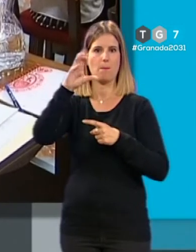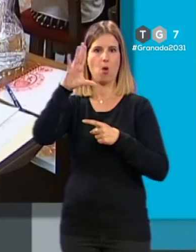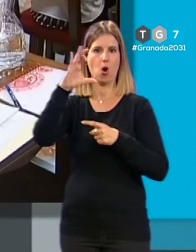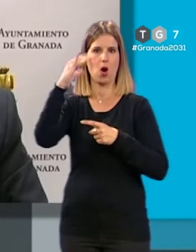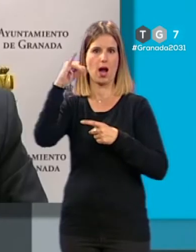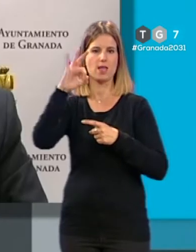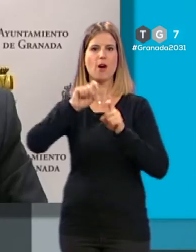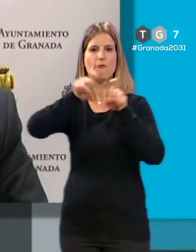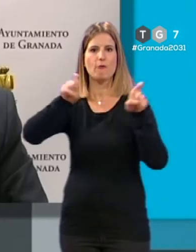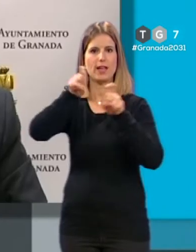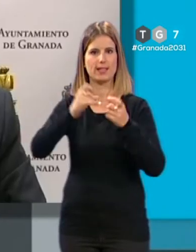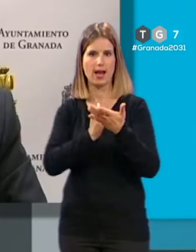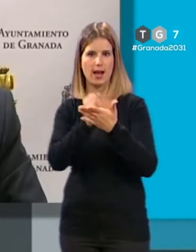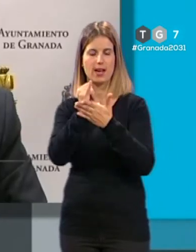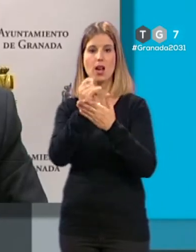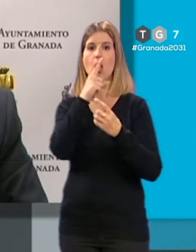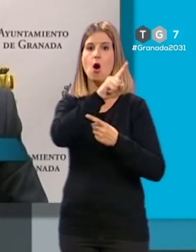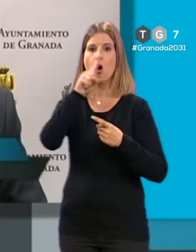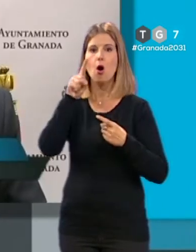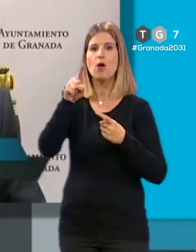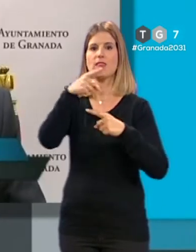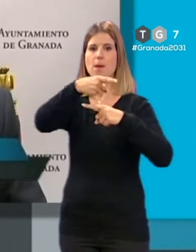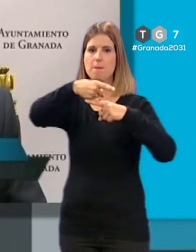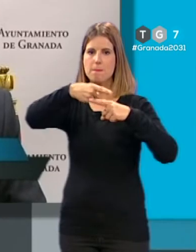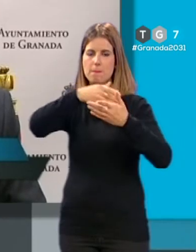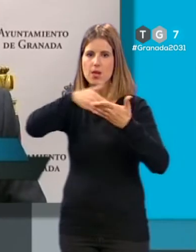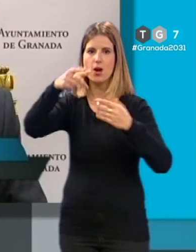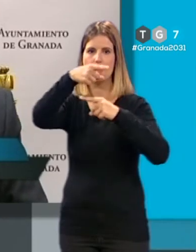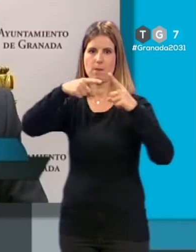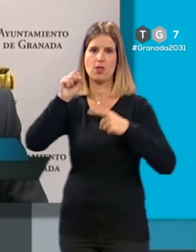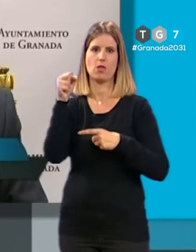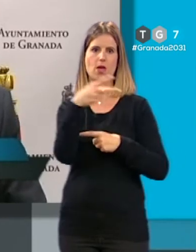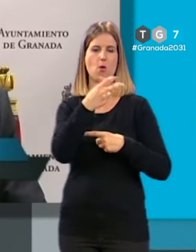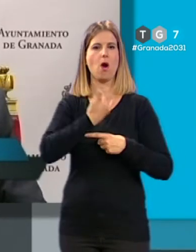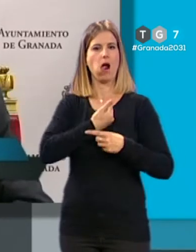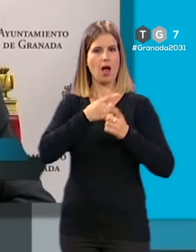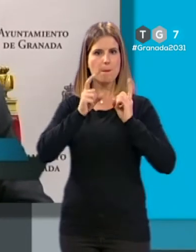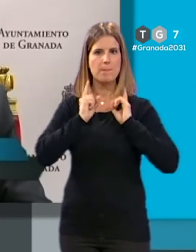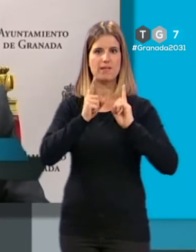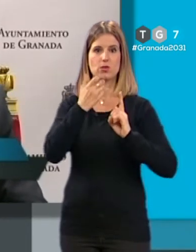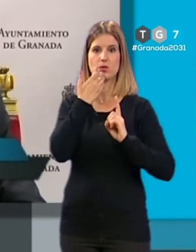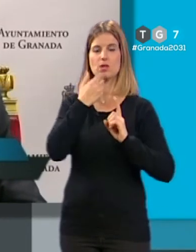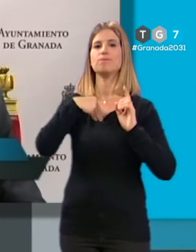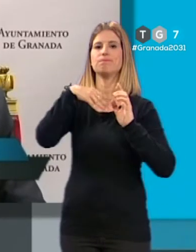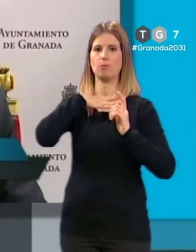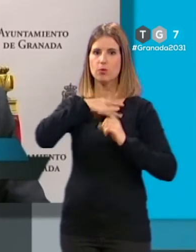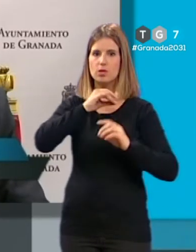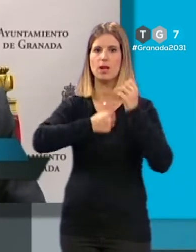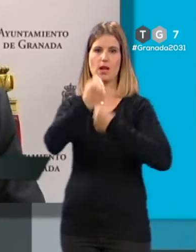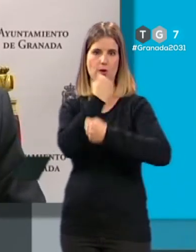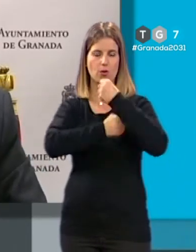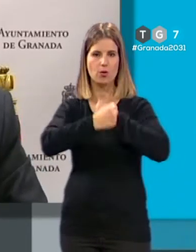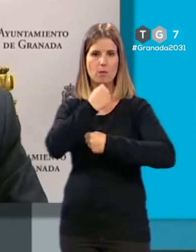en Genil. 11 millones y medio de euros es lo que tenemos previsto, si las condiciones económicas se dan,